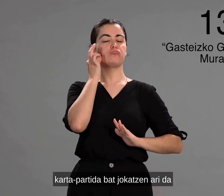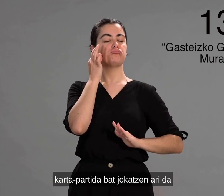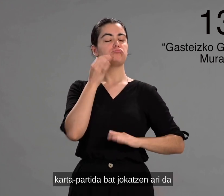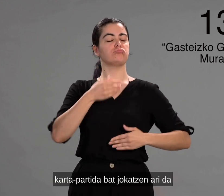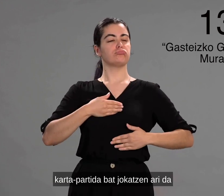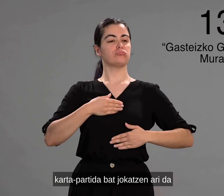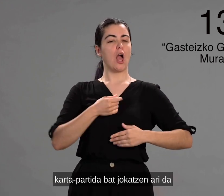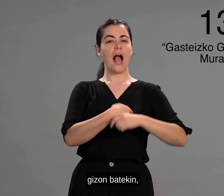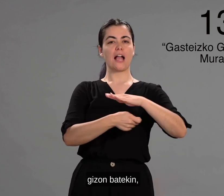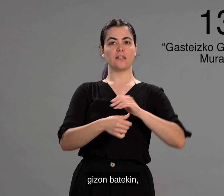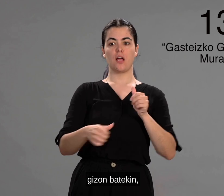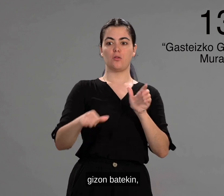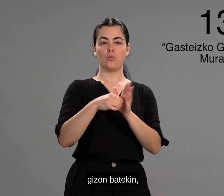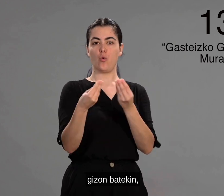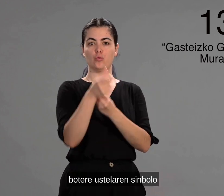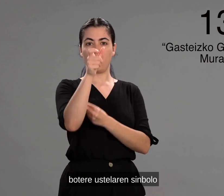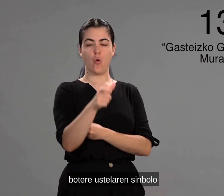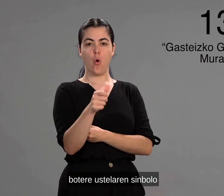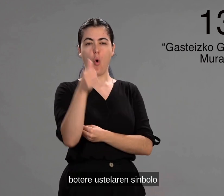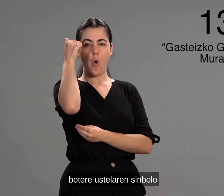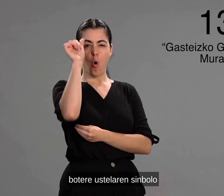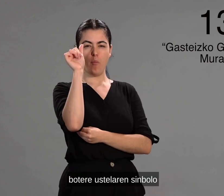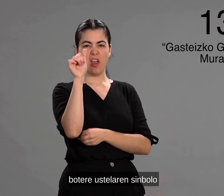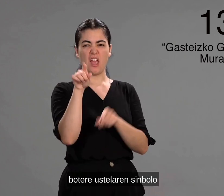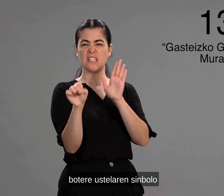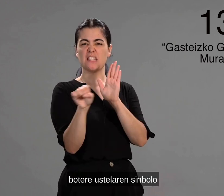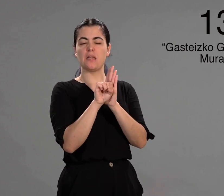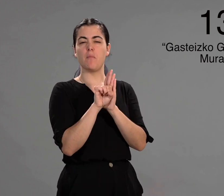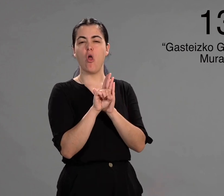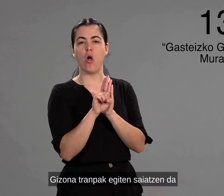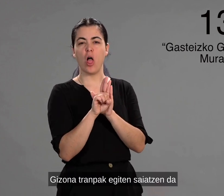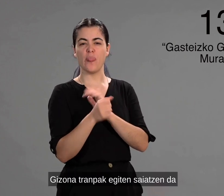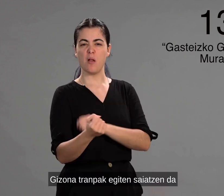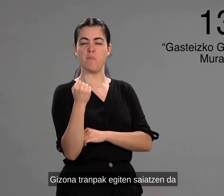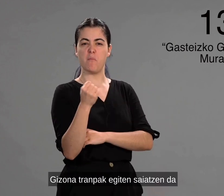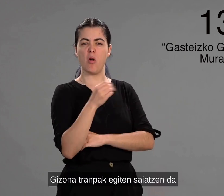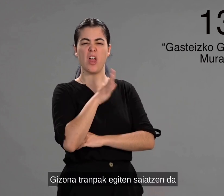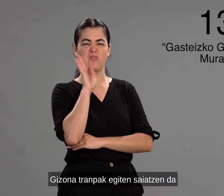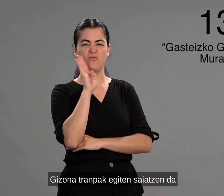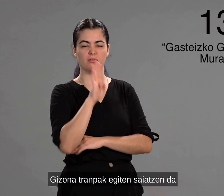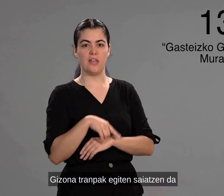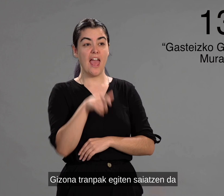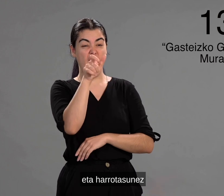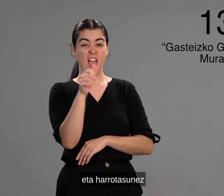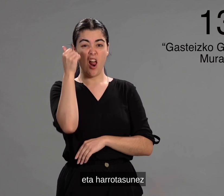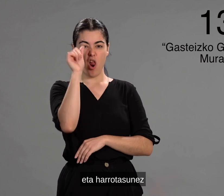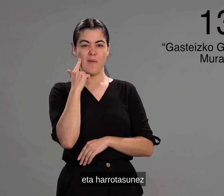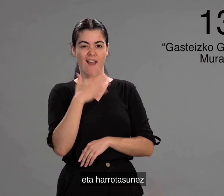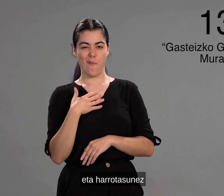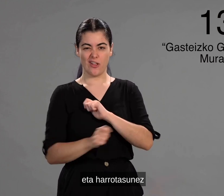jogatzen ari da gizon batekin, botere ustelaren simbolo. Gizona trampak egiten saiatzen da eta errotasunez